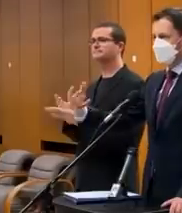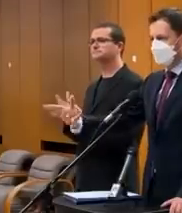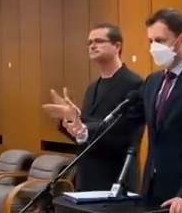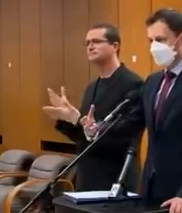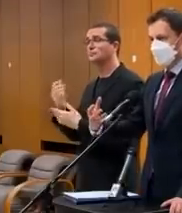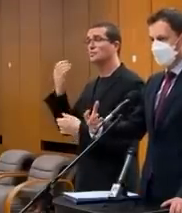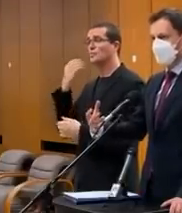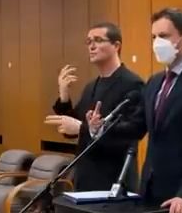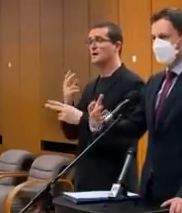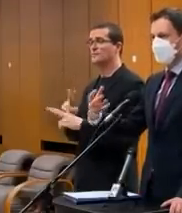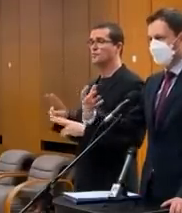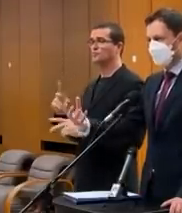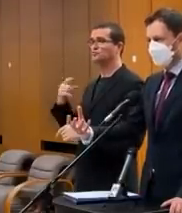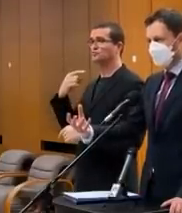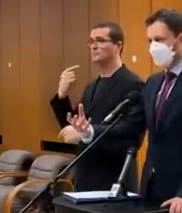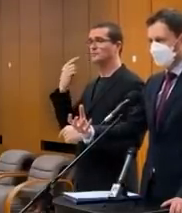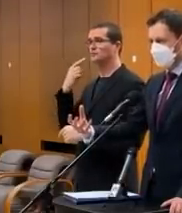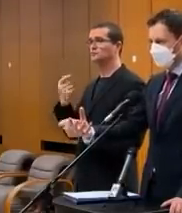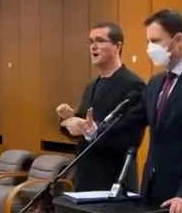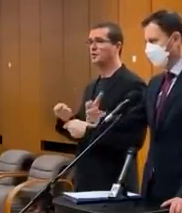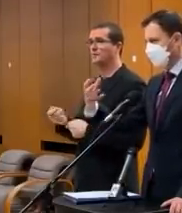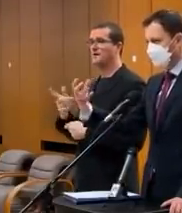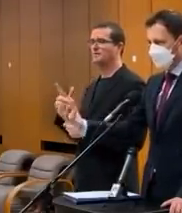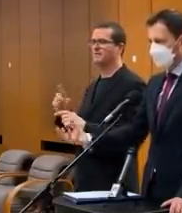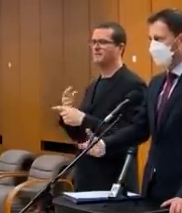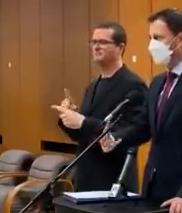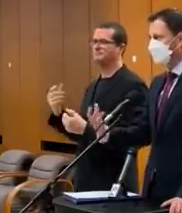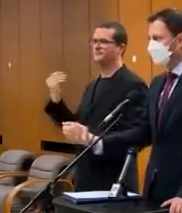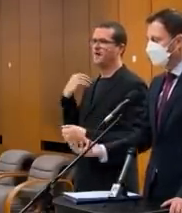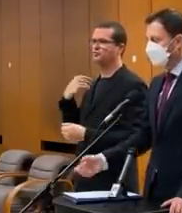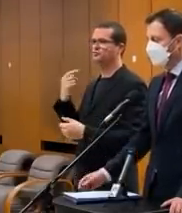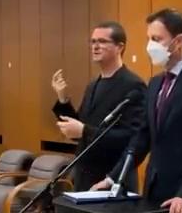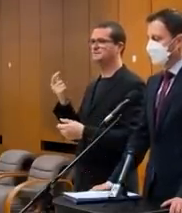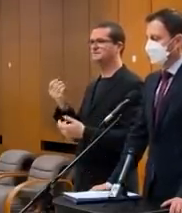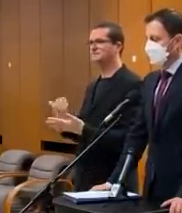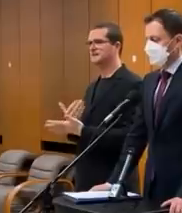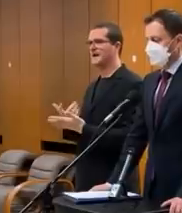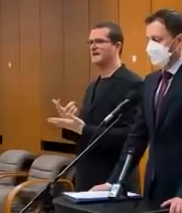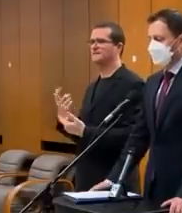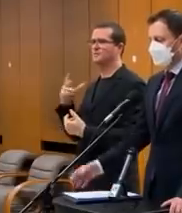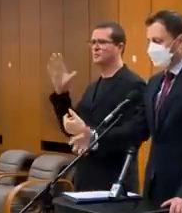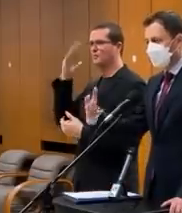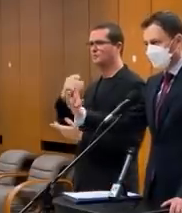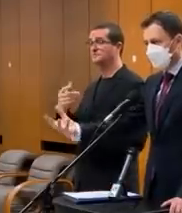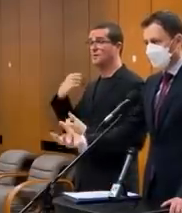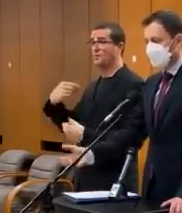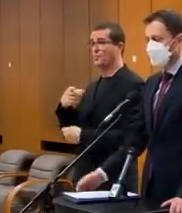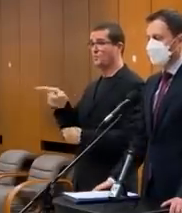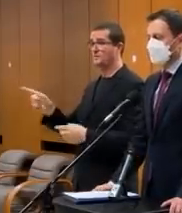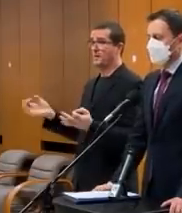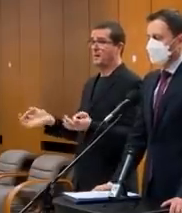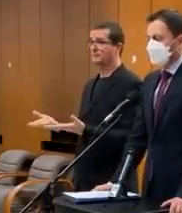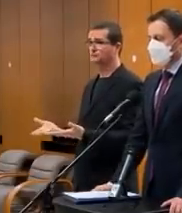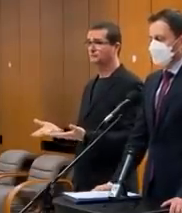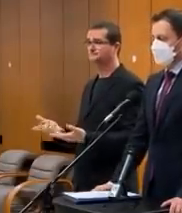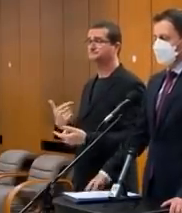že potom občania môžu reálne počuť argumenty a nie všelijaké falošné správy alebo mýty. Čiže tým pádom aj pre ľudí je to osložnejšie.